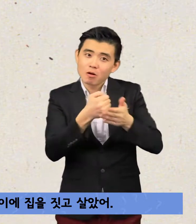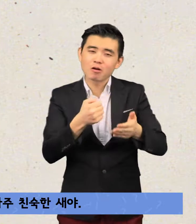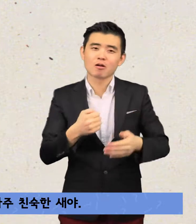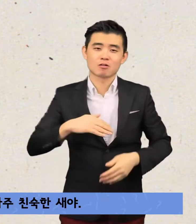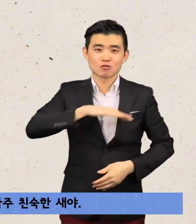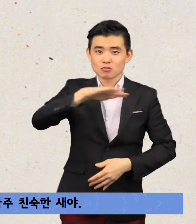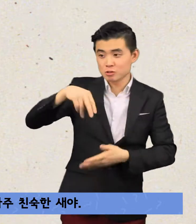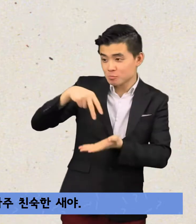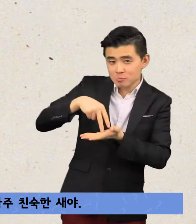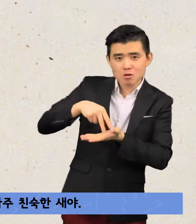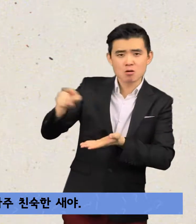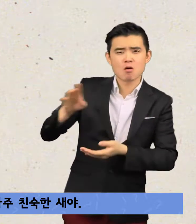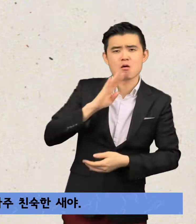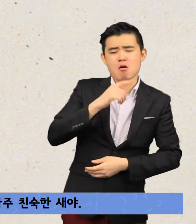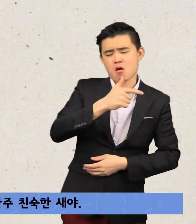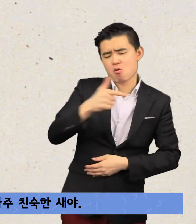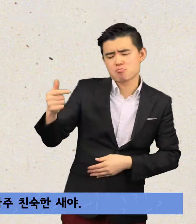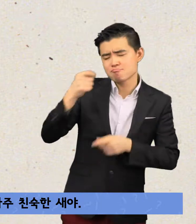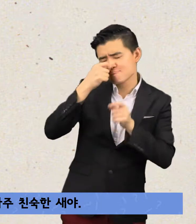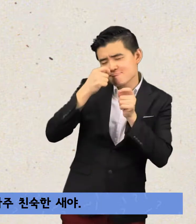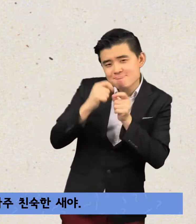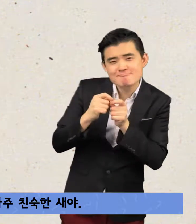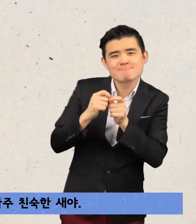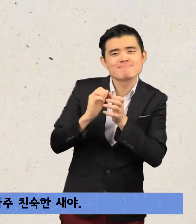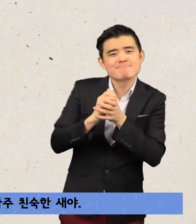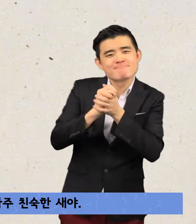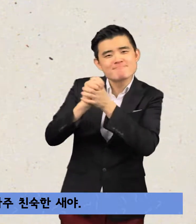그래서 우리에게는 아주 친숙한 새야.